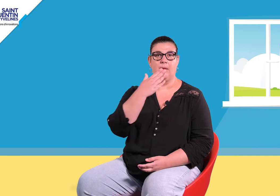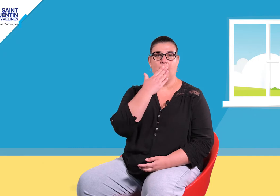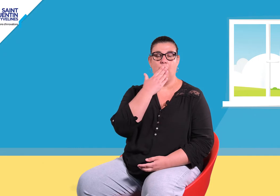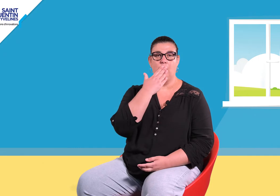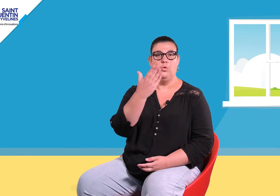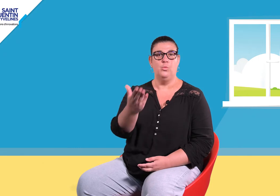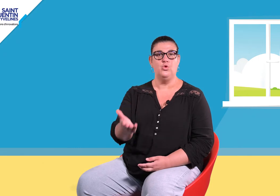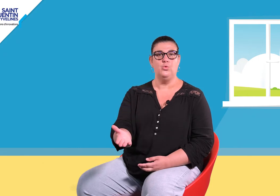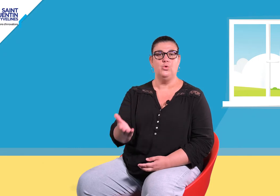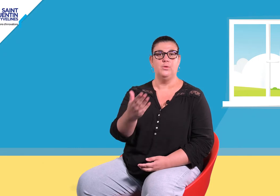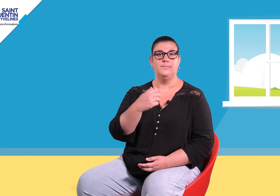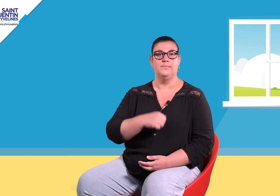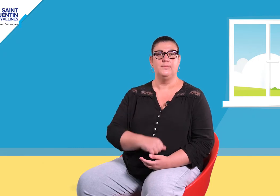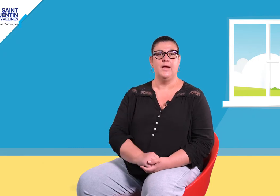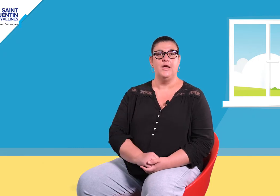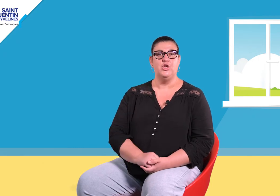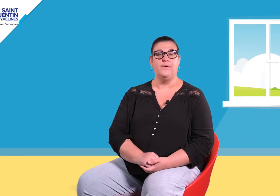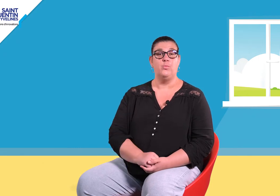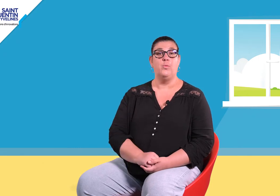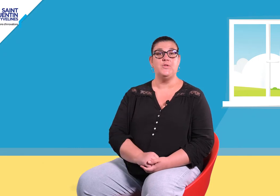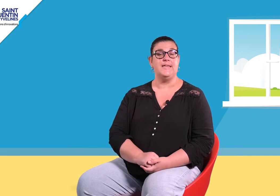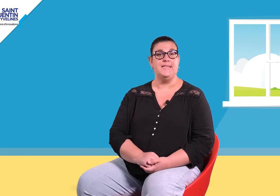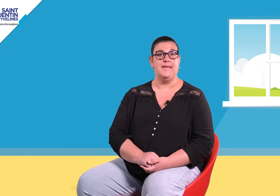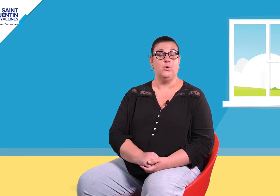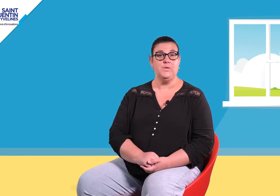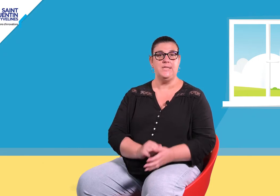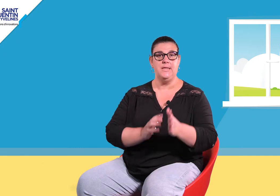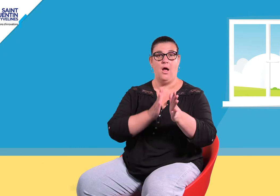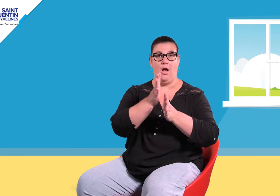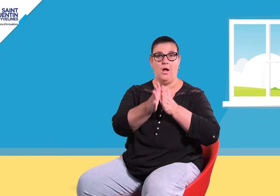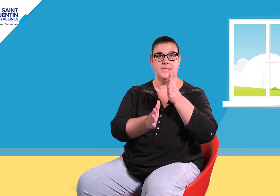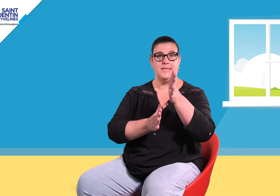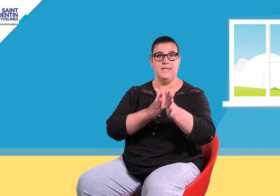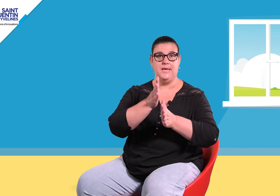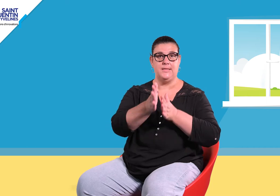Bonjour, je vais vous proposer des comptines signées.